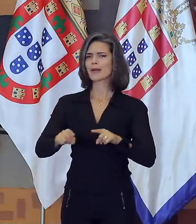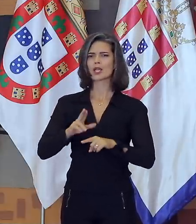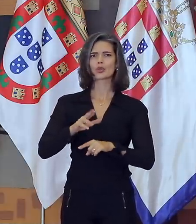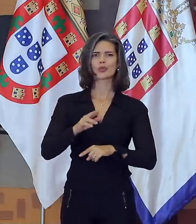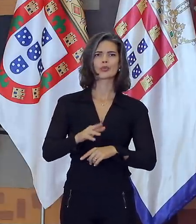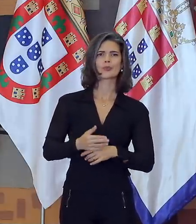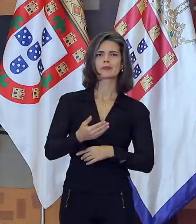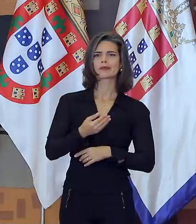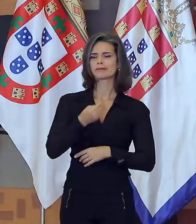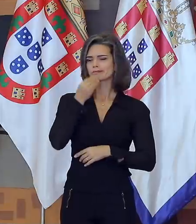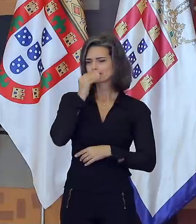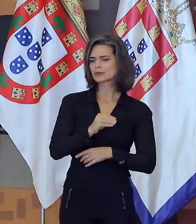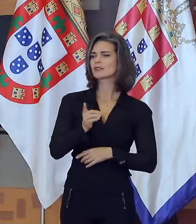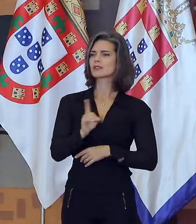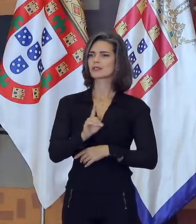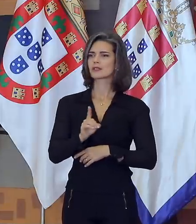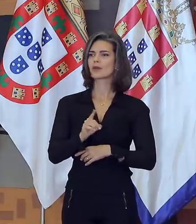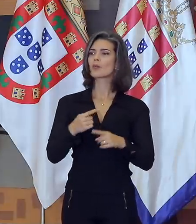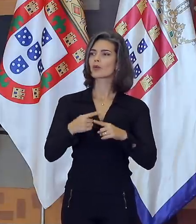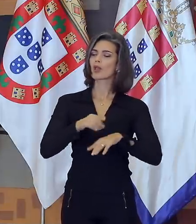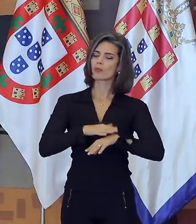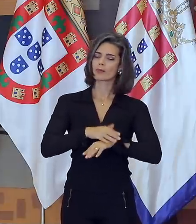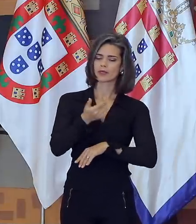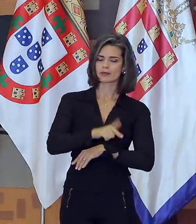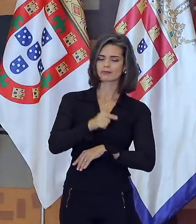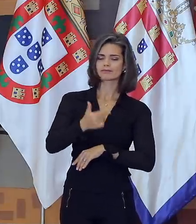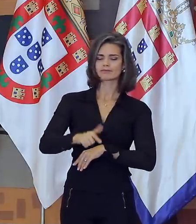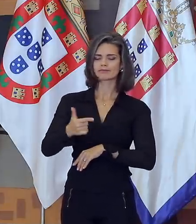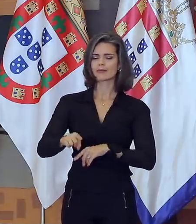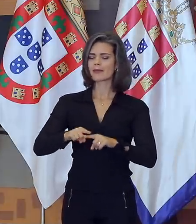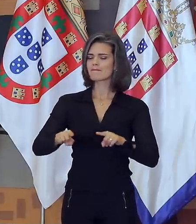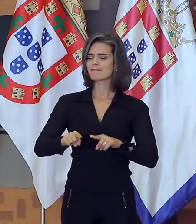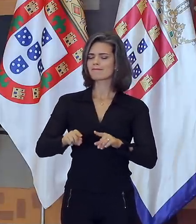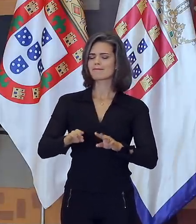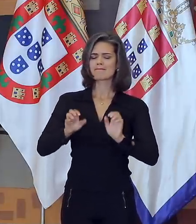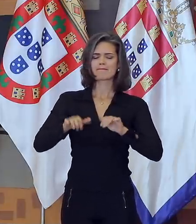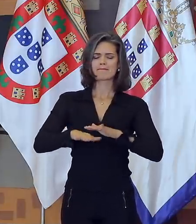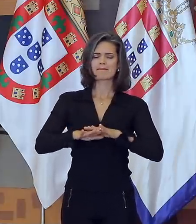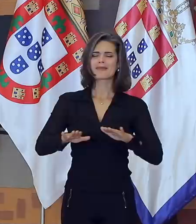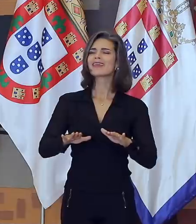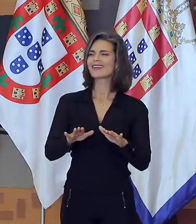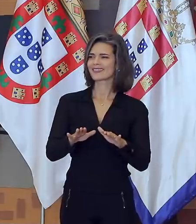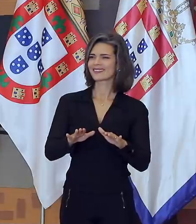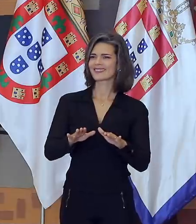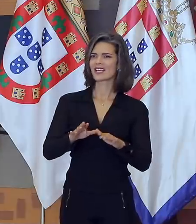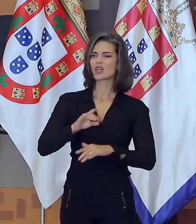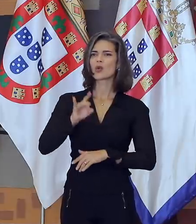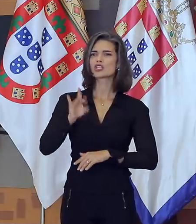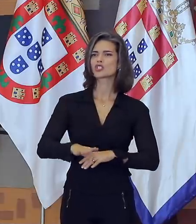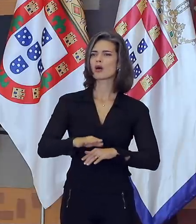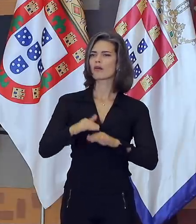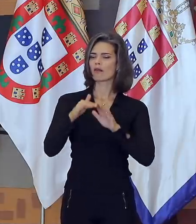É daqueles momentos que se repetem sem se desgastar. Não será jamais um ato meramente